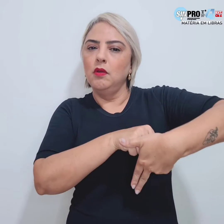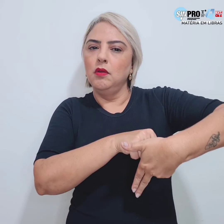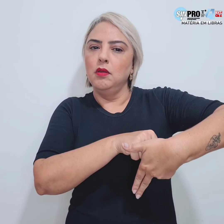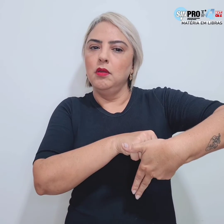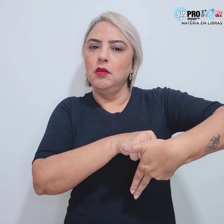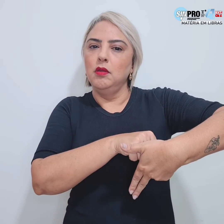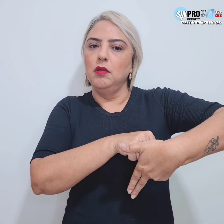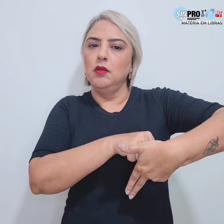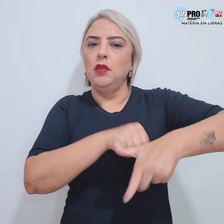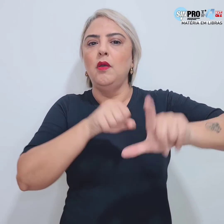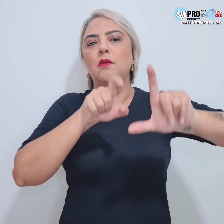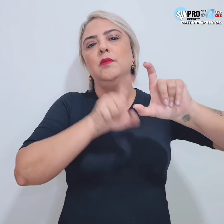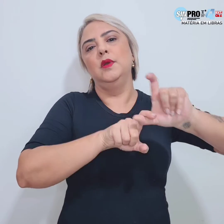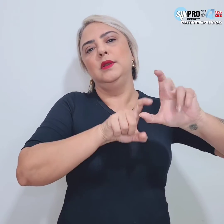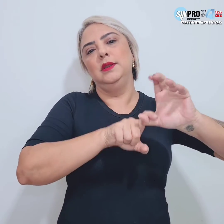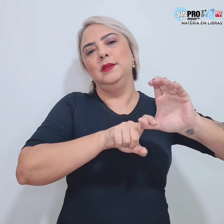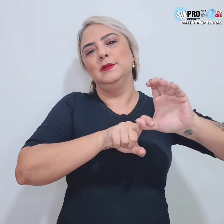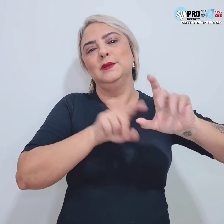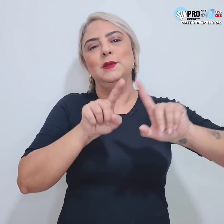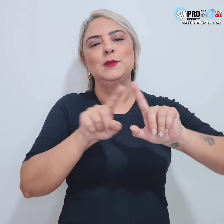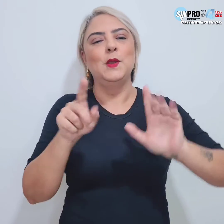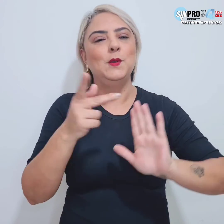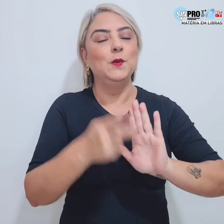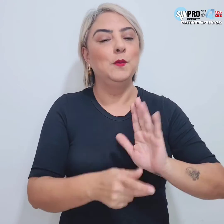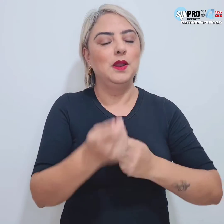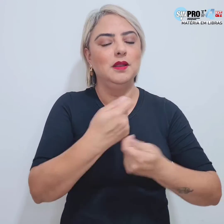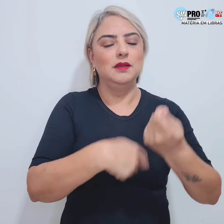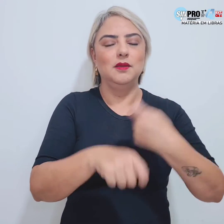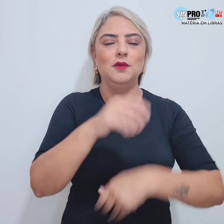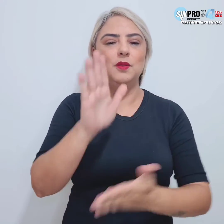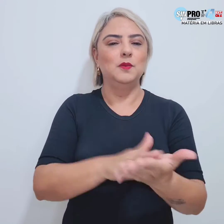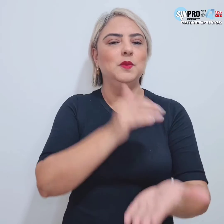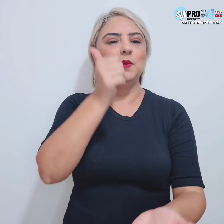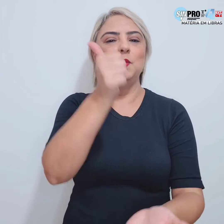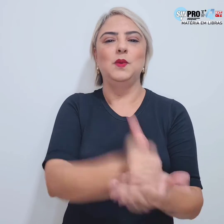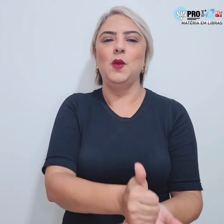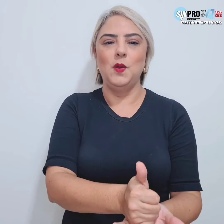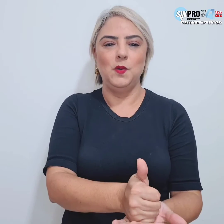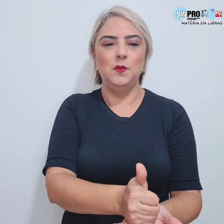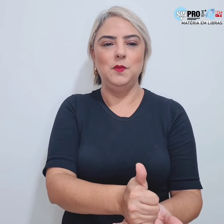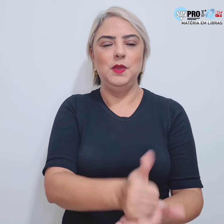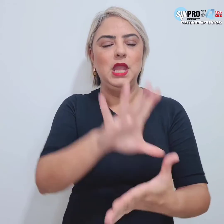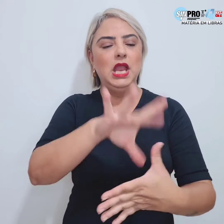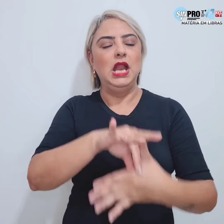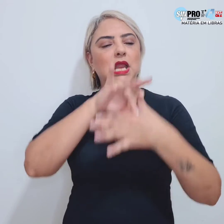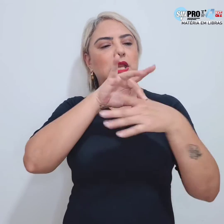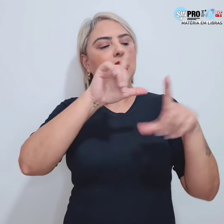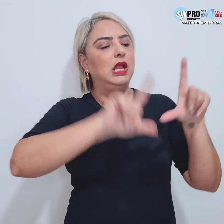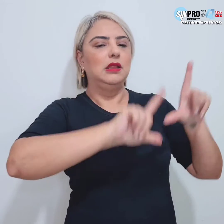comunismo. Só que o plano econômico do golpe, comandado pela mídia comercial